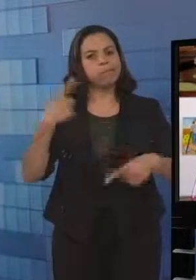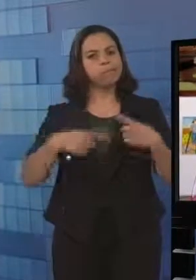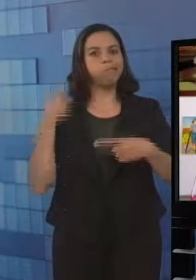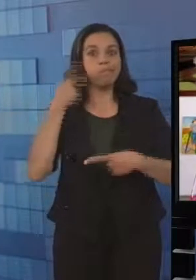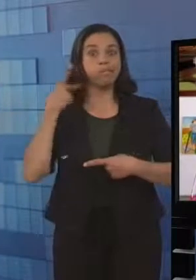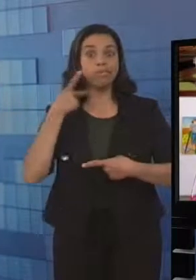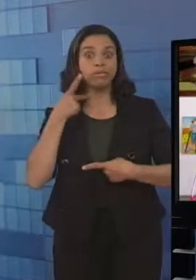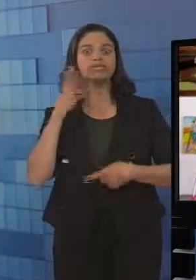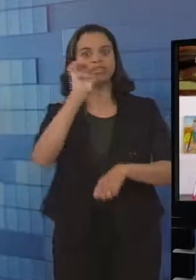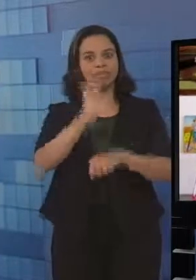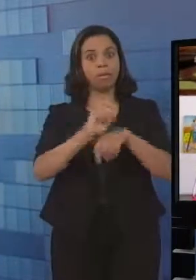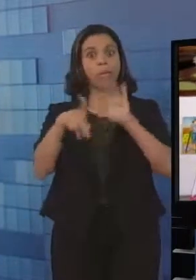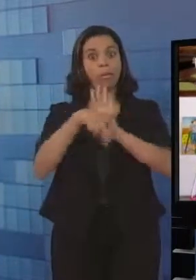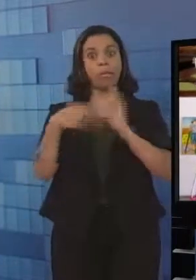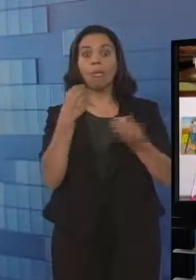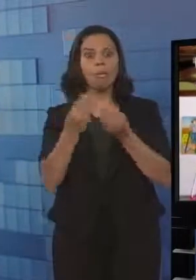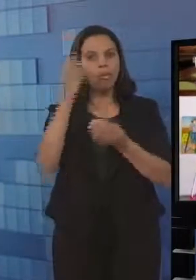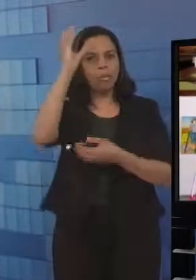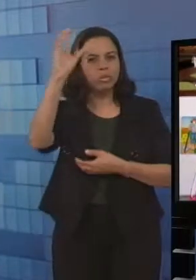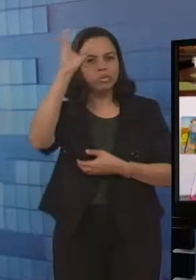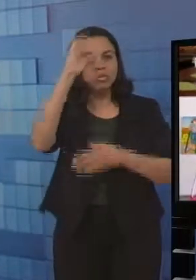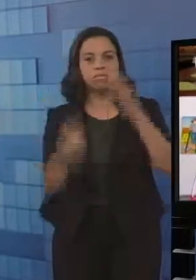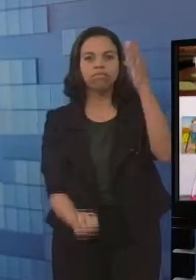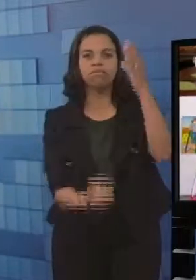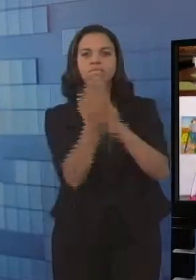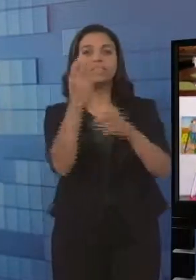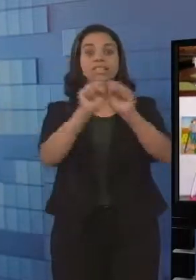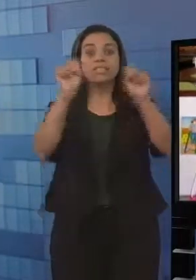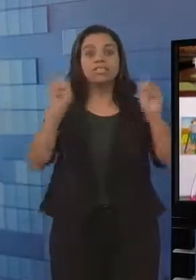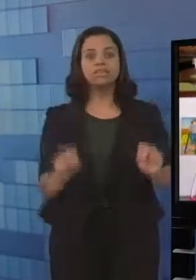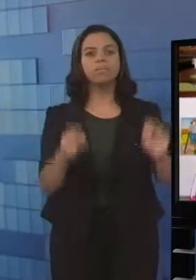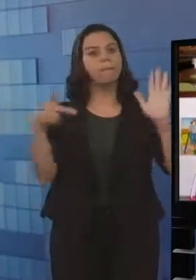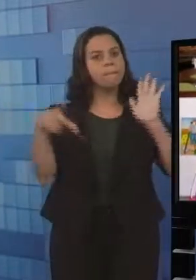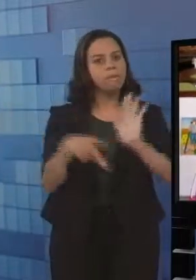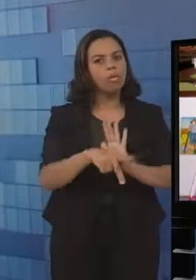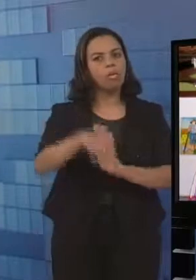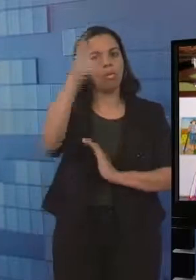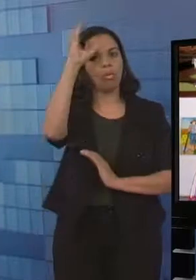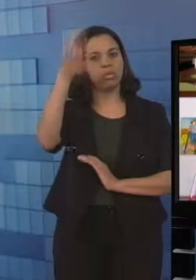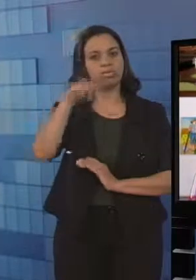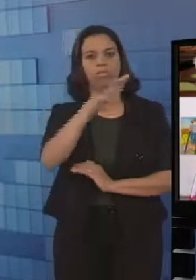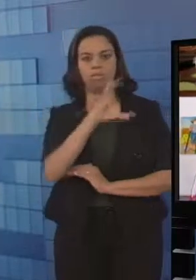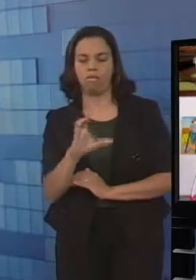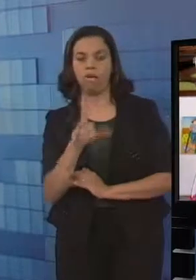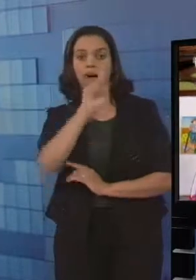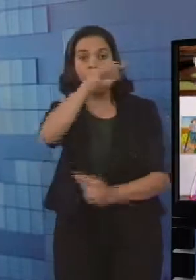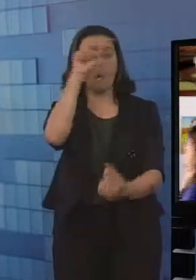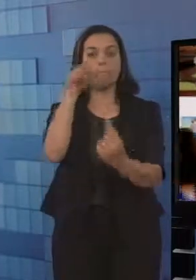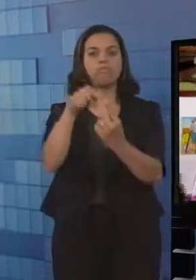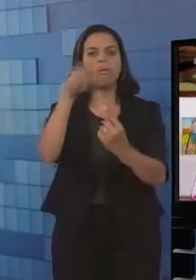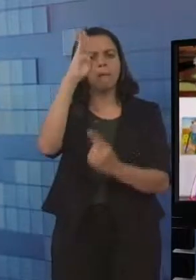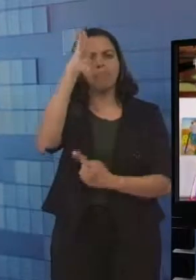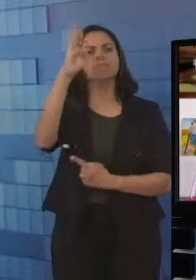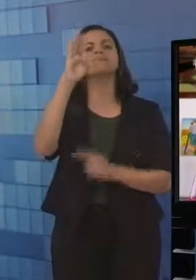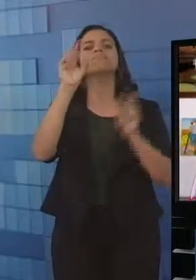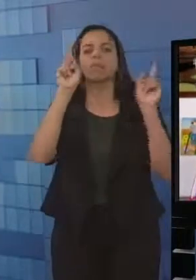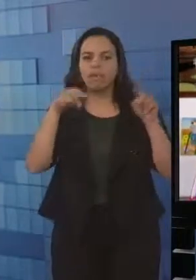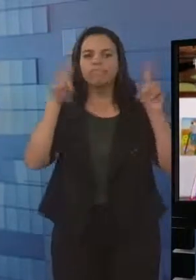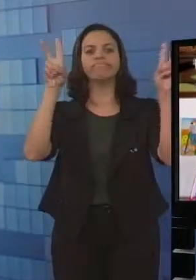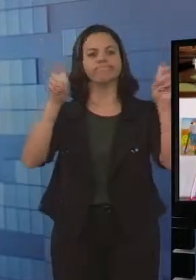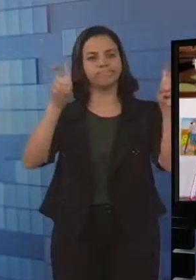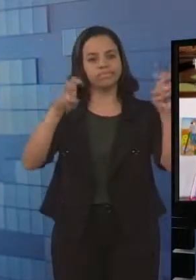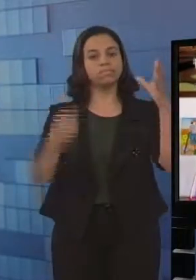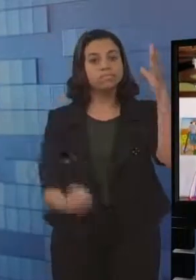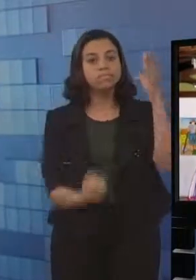com foco na implantação do Sistema Municipal de Cultura. Então, esse é o foco principal, onde a comunidade artística, os